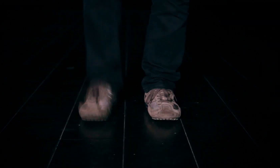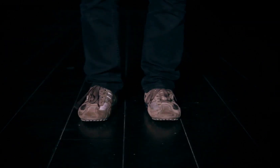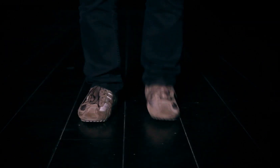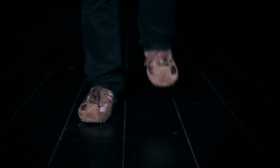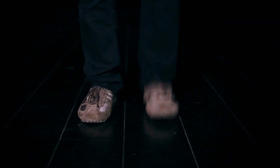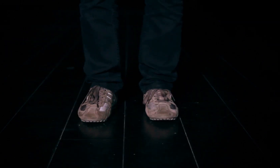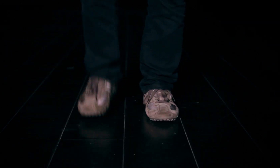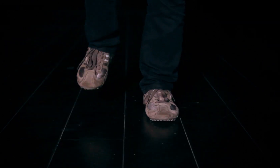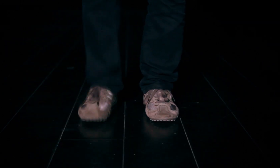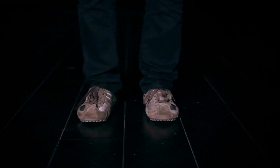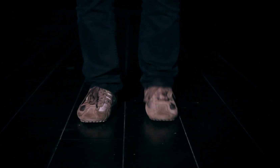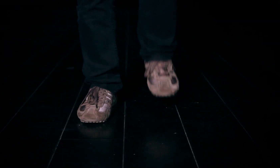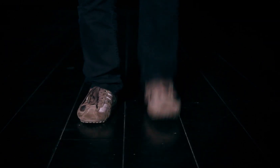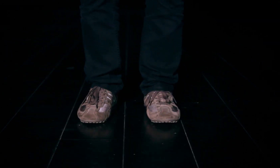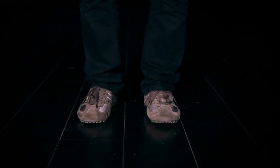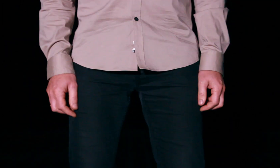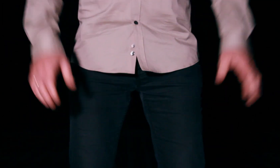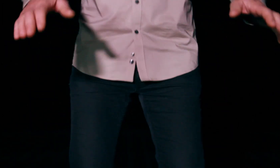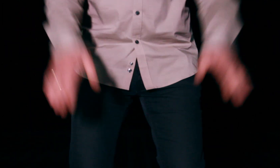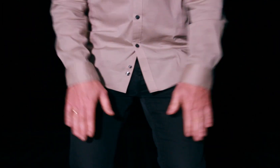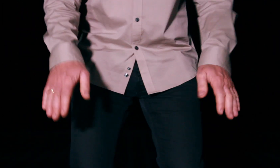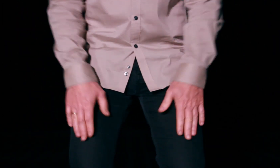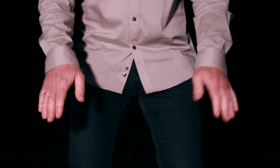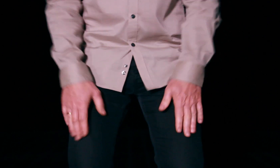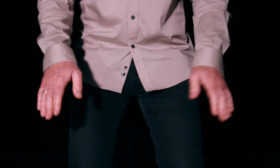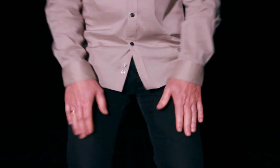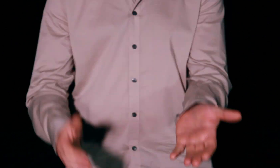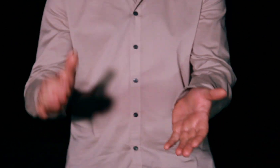les cuisses, les mains,